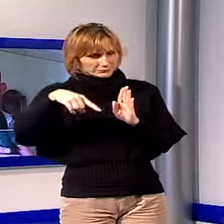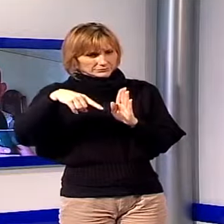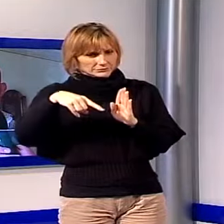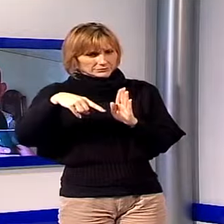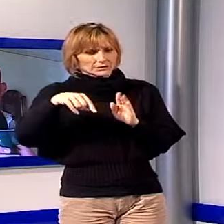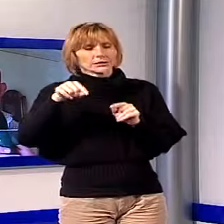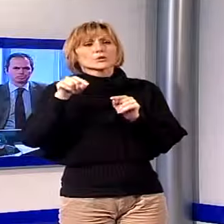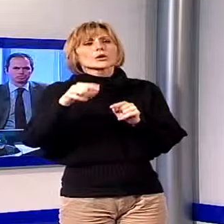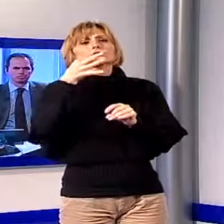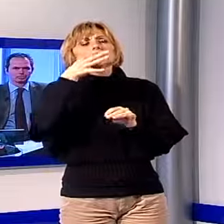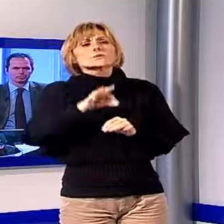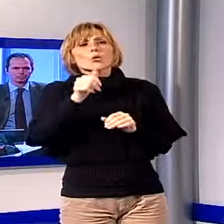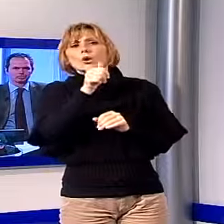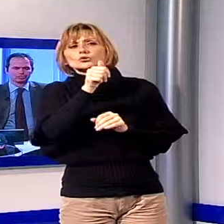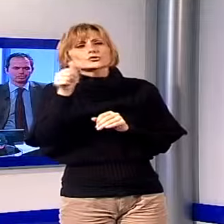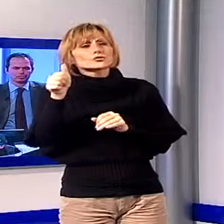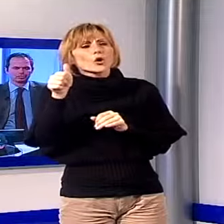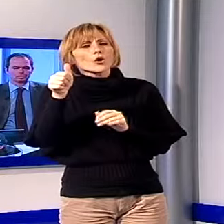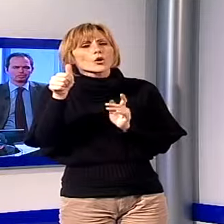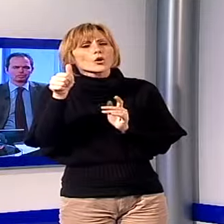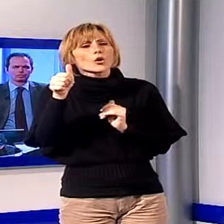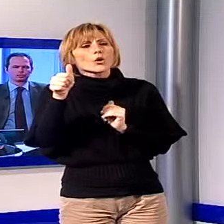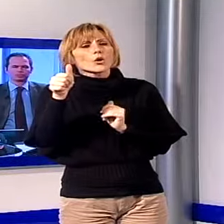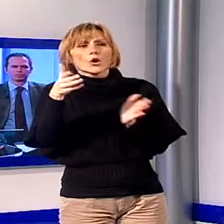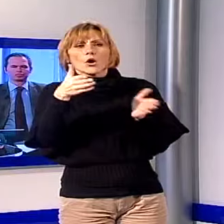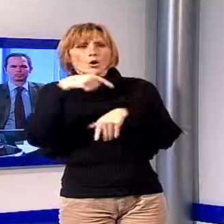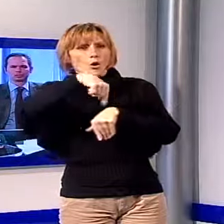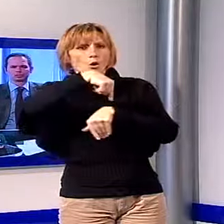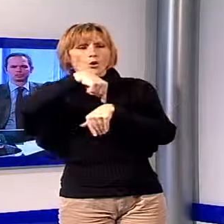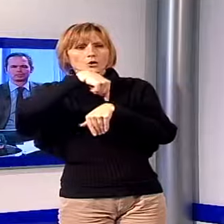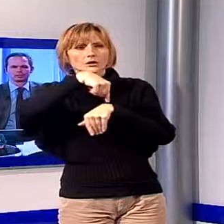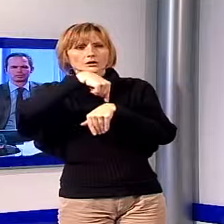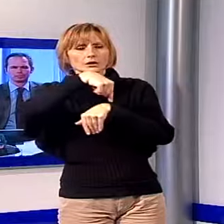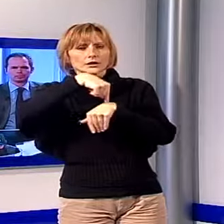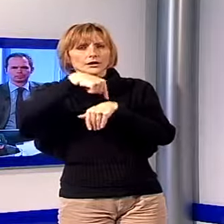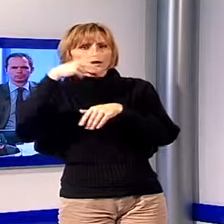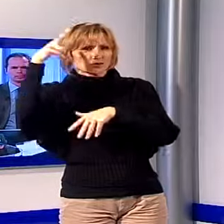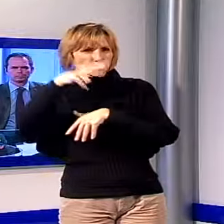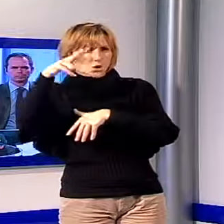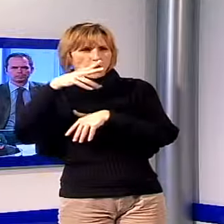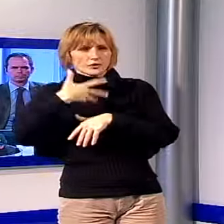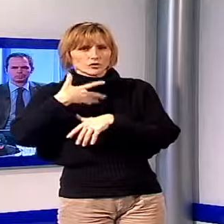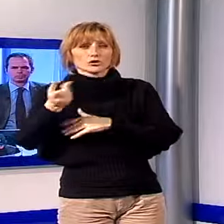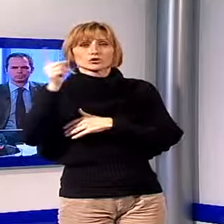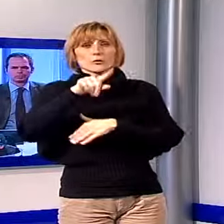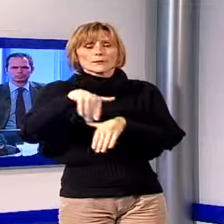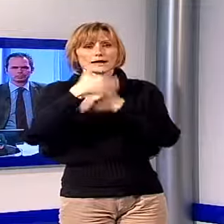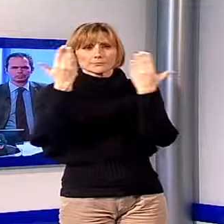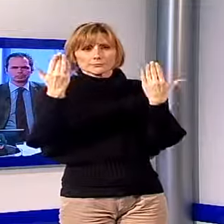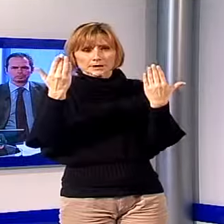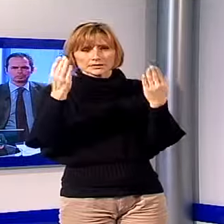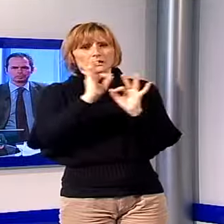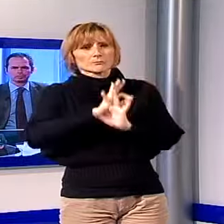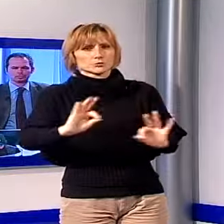può essere fatto soltanto durante le ore solari. Domattina però è già tutto